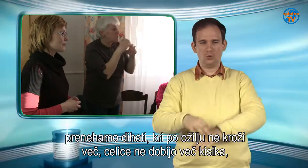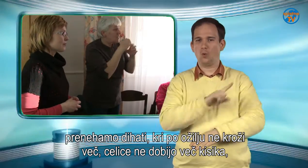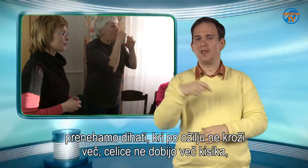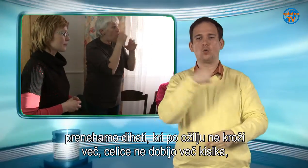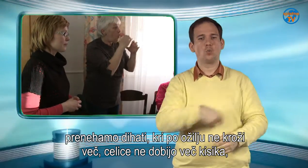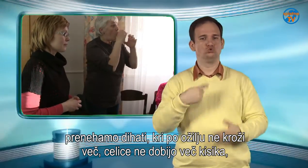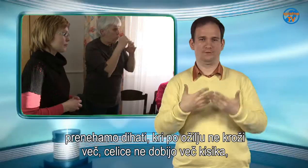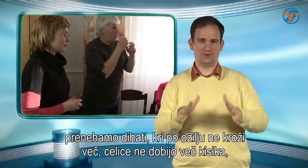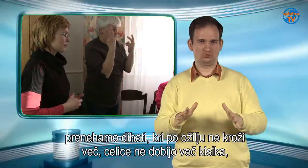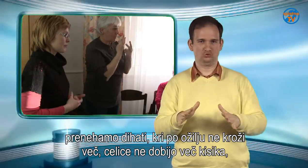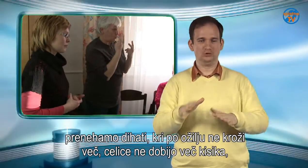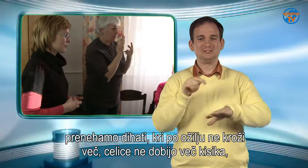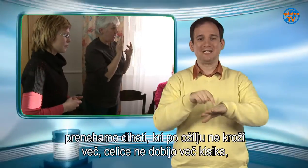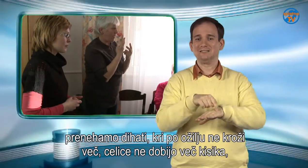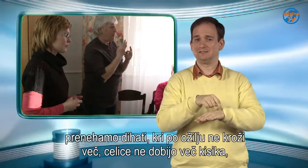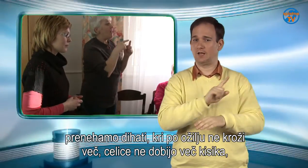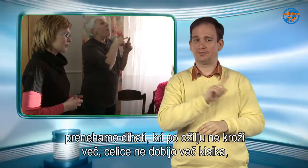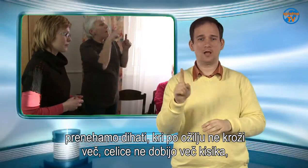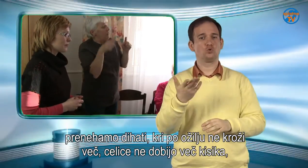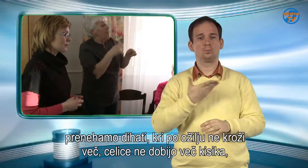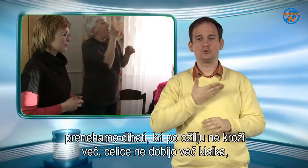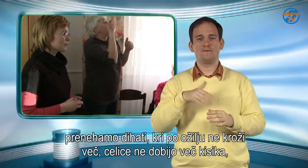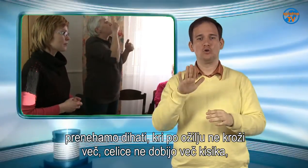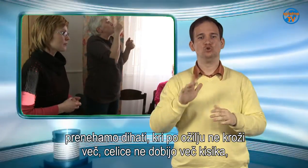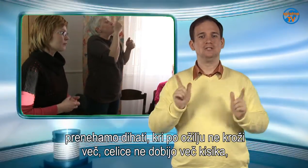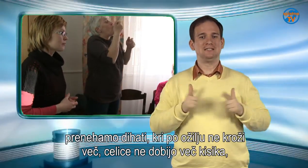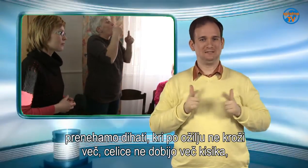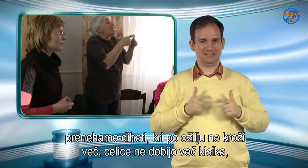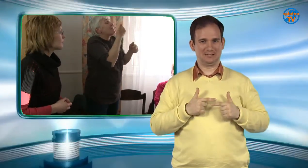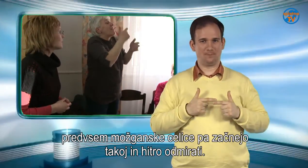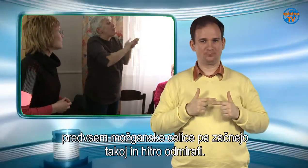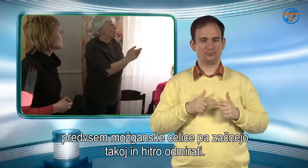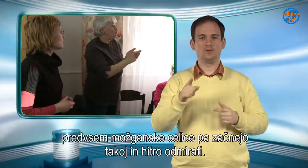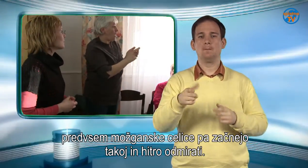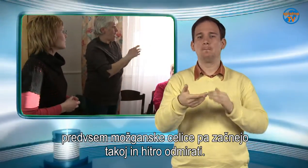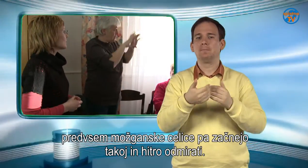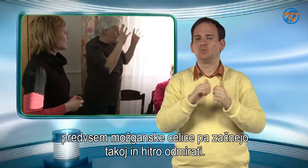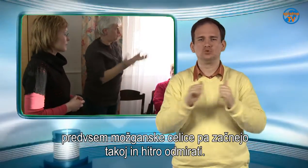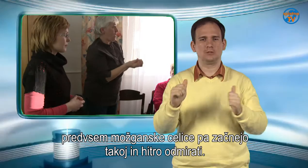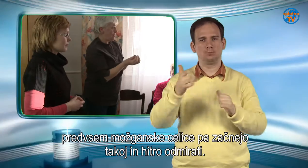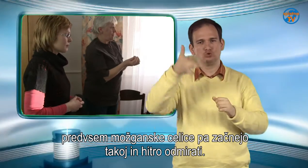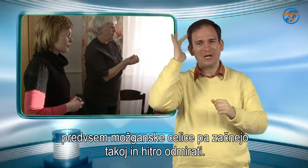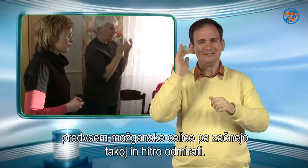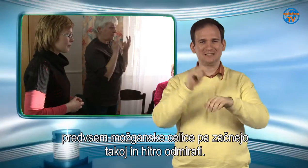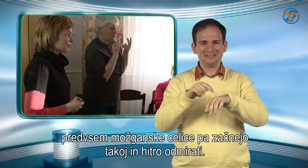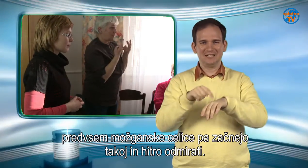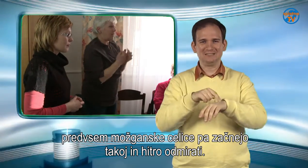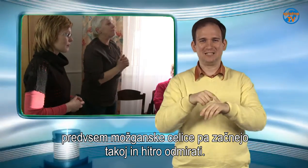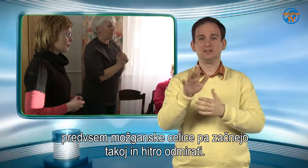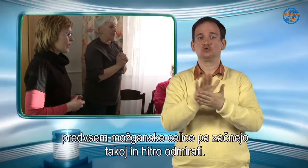celice ne dobijo več kisika, predvsem možganske celice pa začnejo takoj in hitro odmirati.